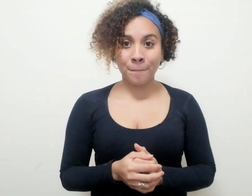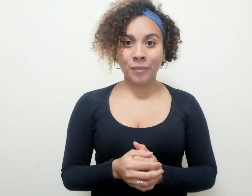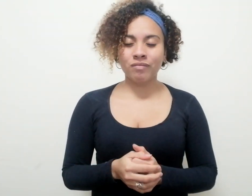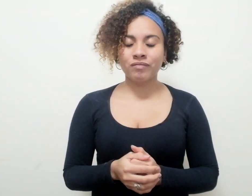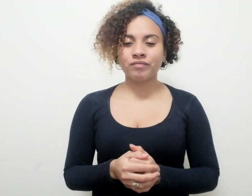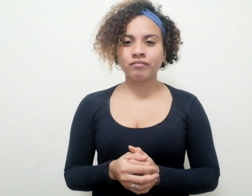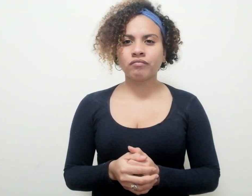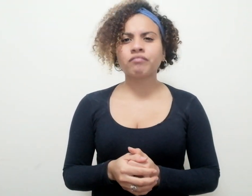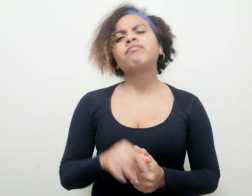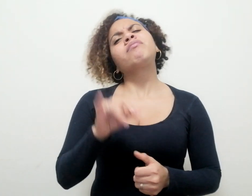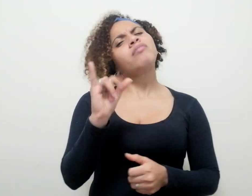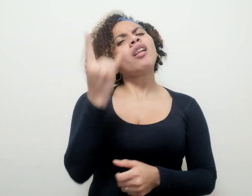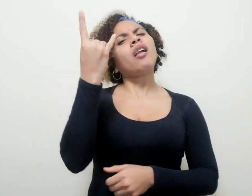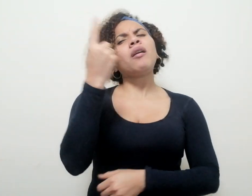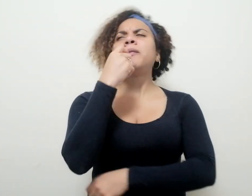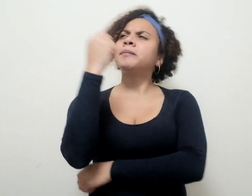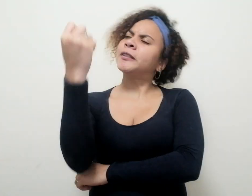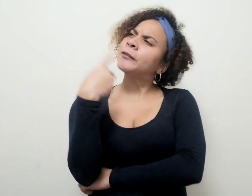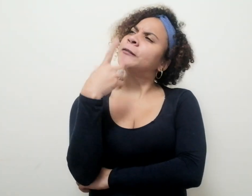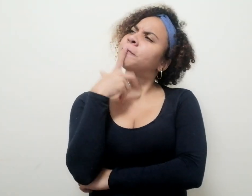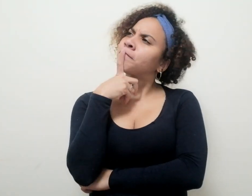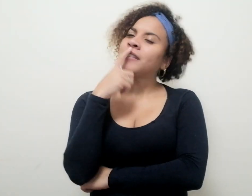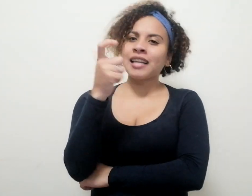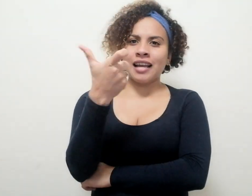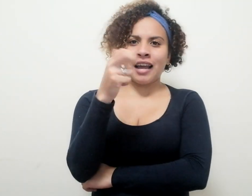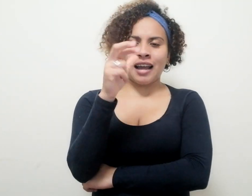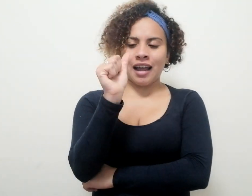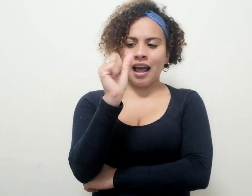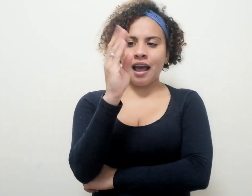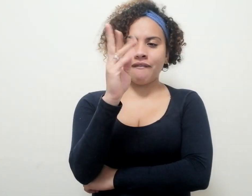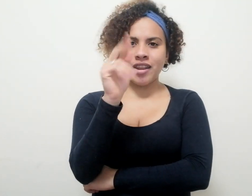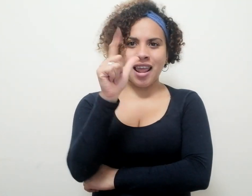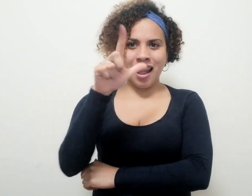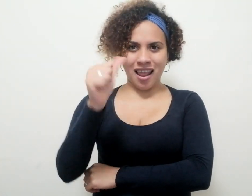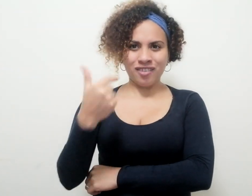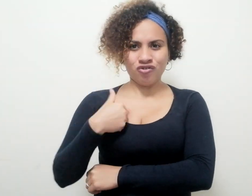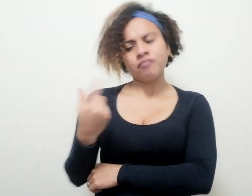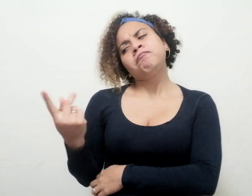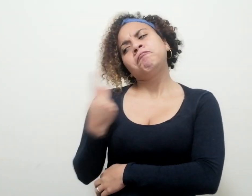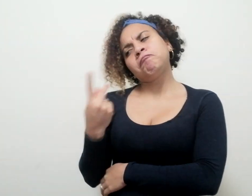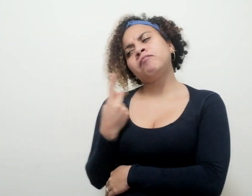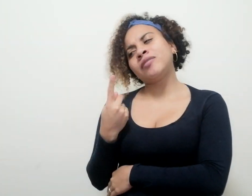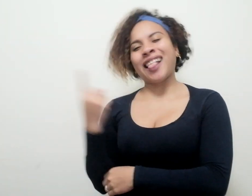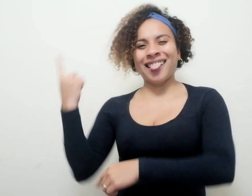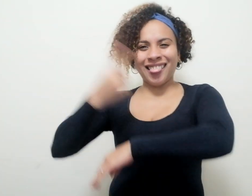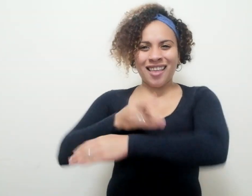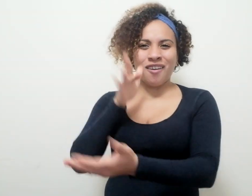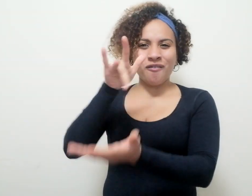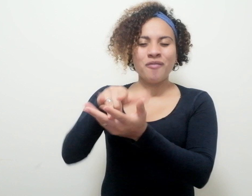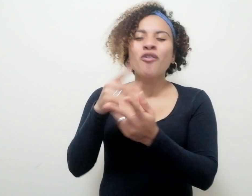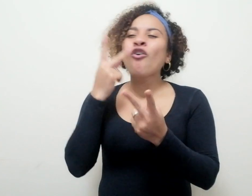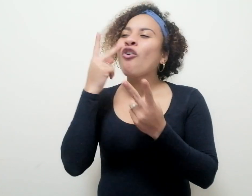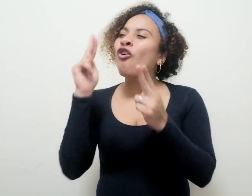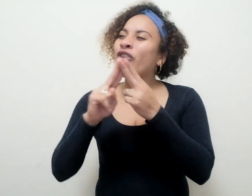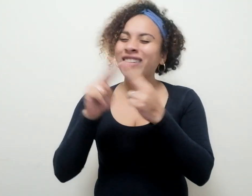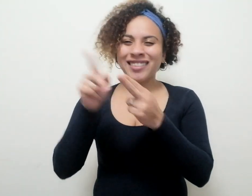Algo que nos preguntábamos, Gabriela y yo, el día que fuimos a conocer el cementerio central,